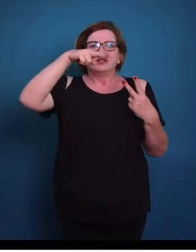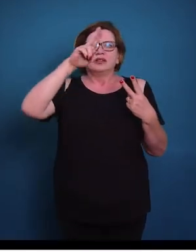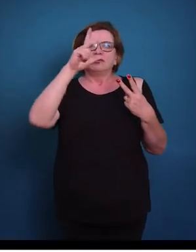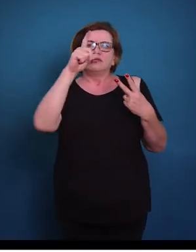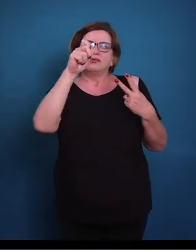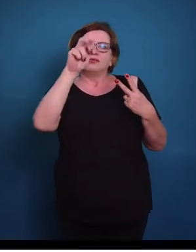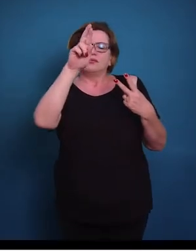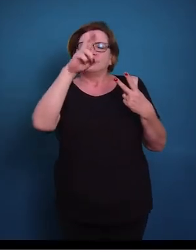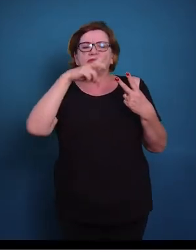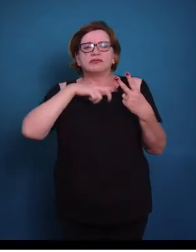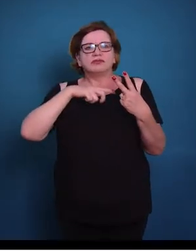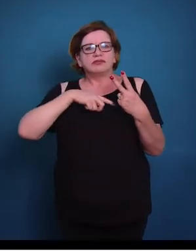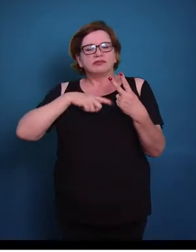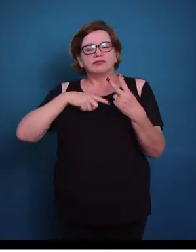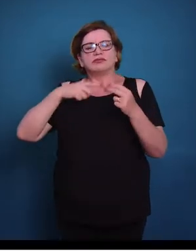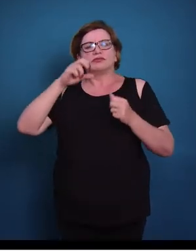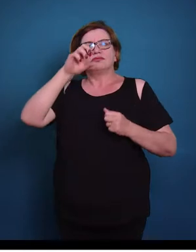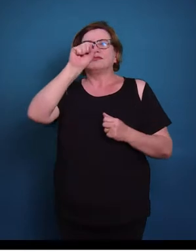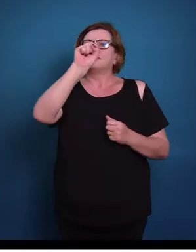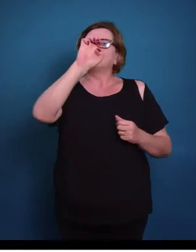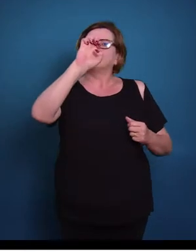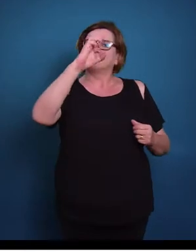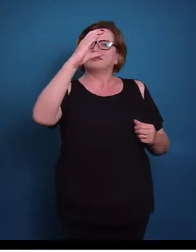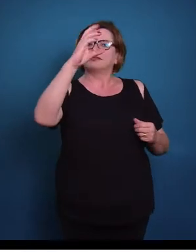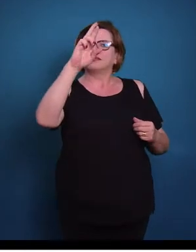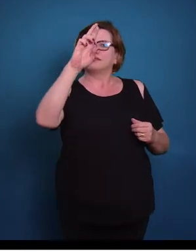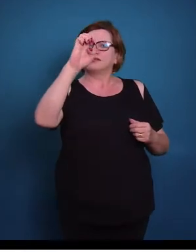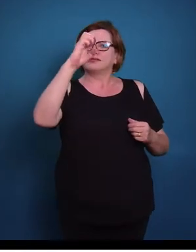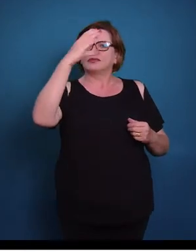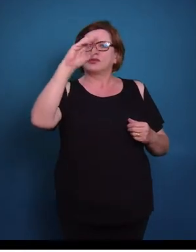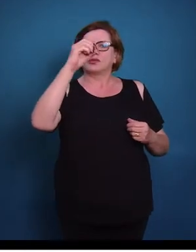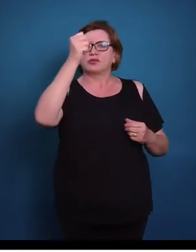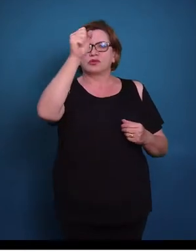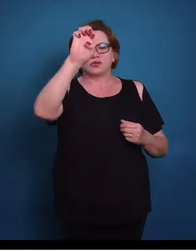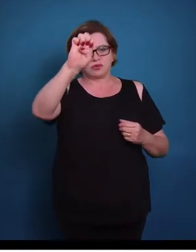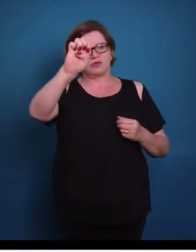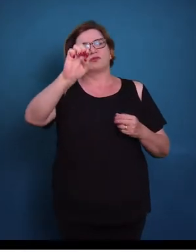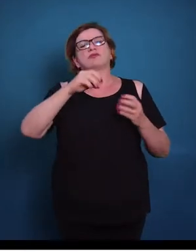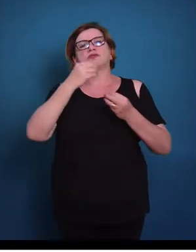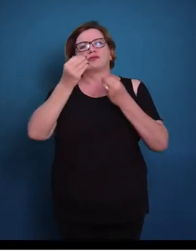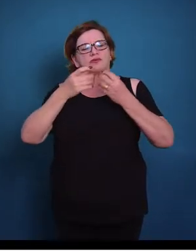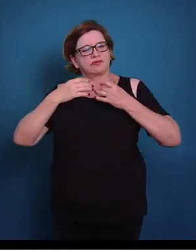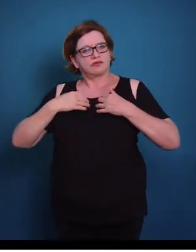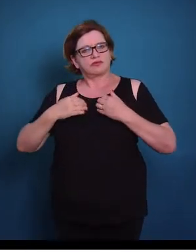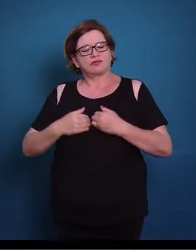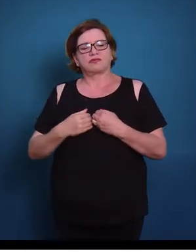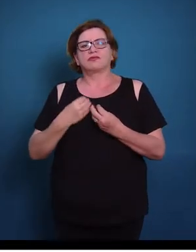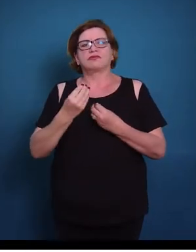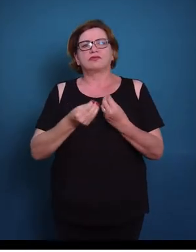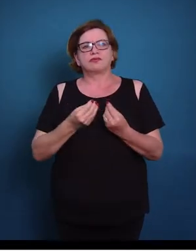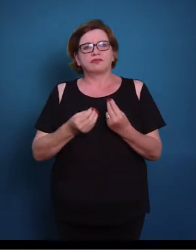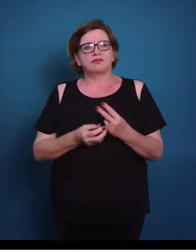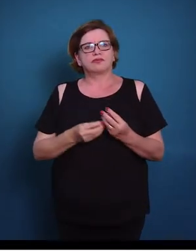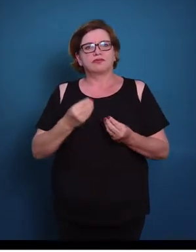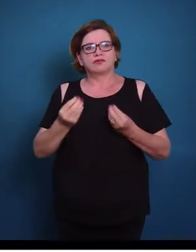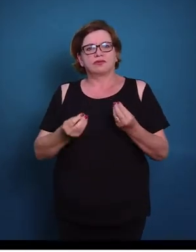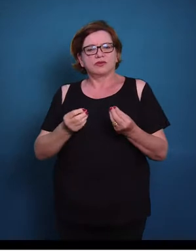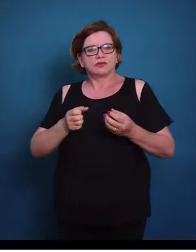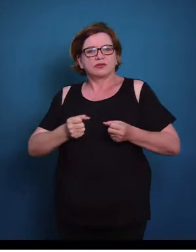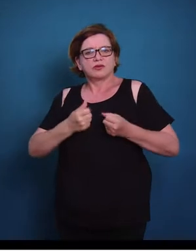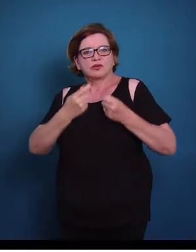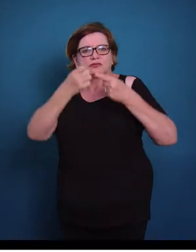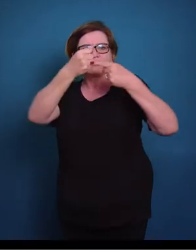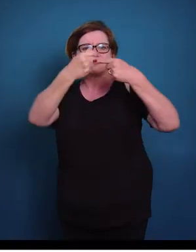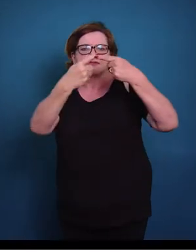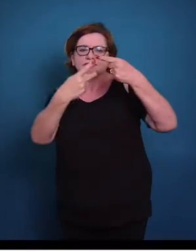secreções que vão ser liberadas ou internamente ou externamente ao nosso corpo. Então quais são as